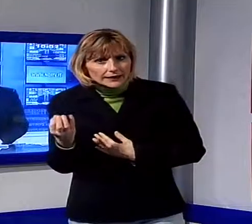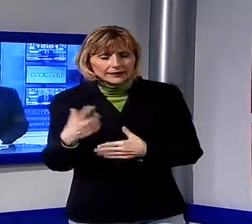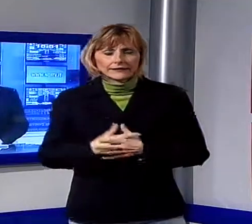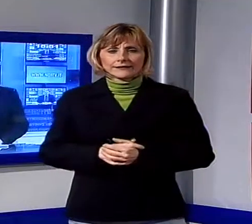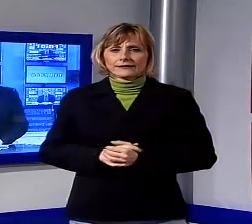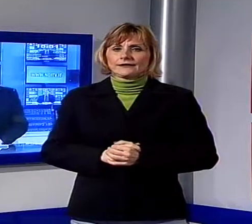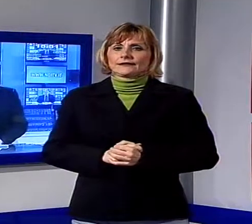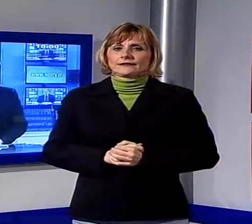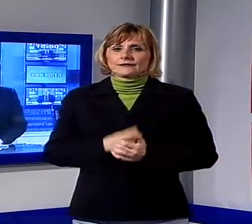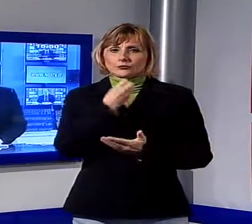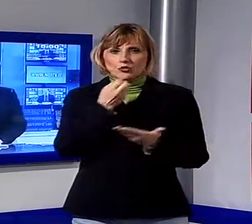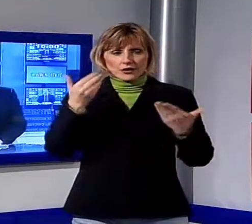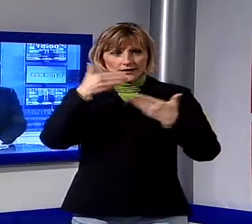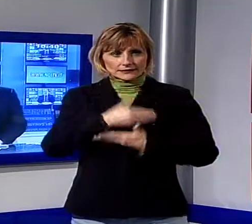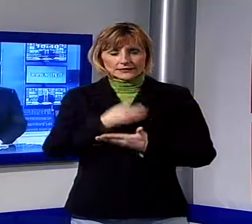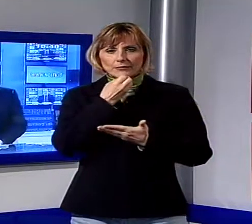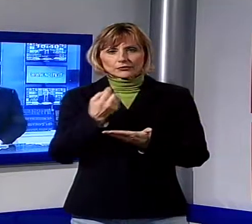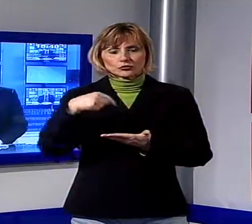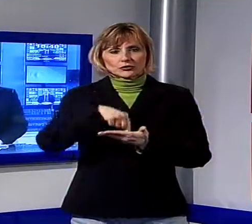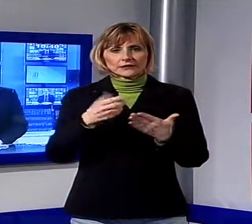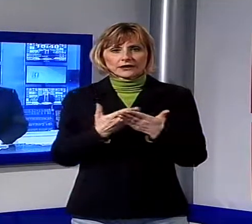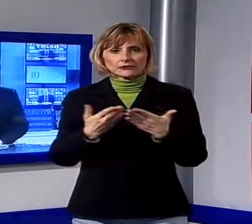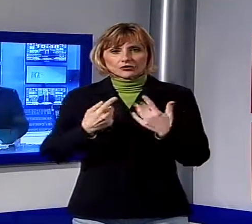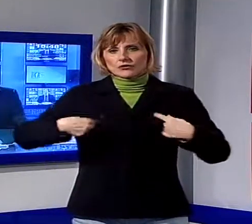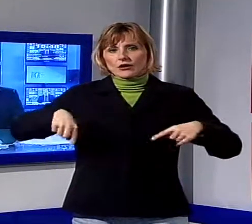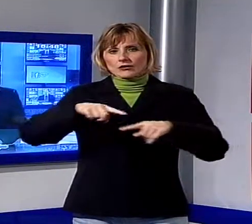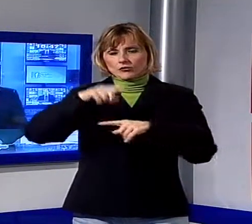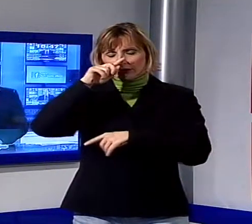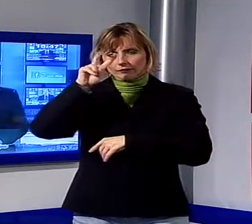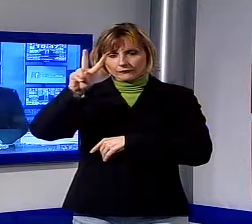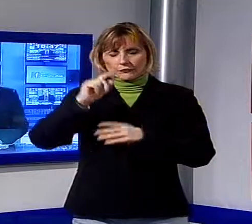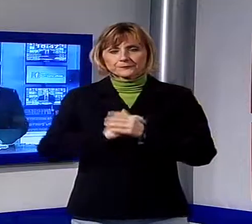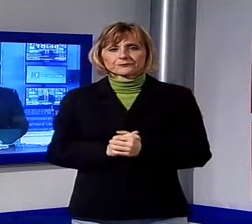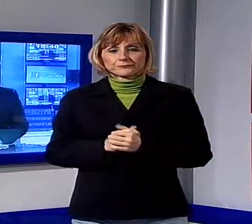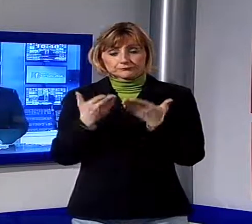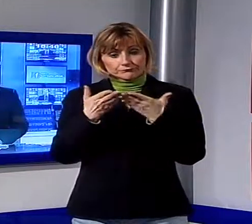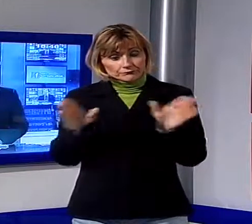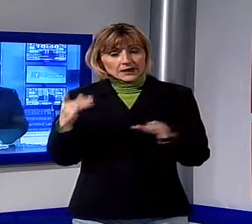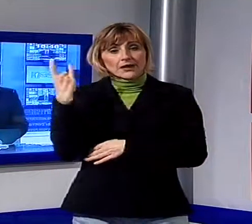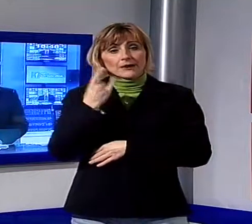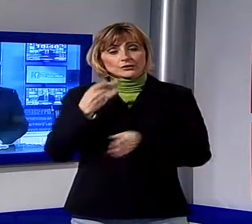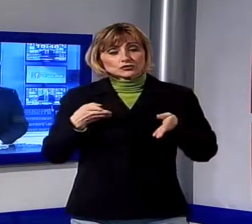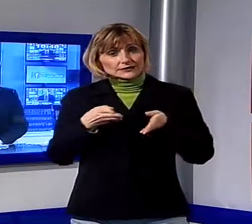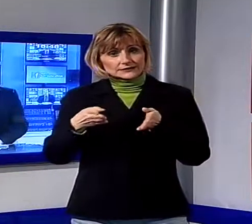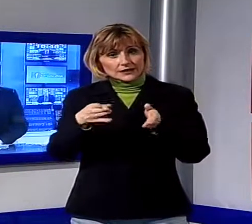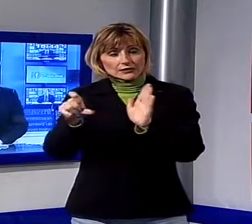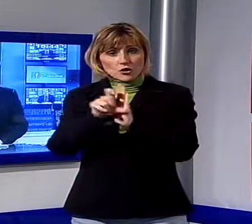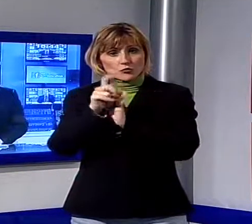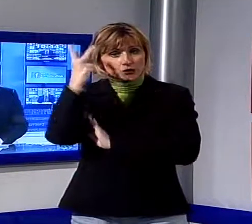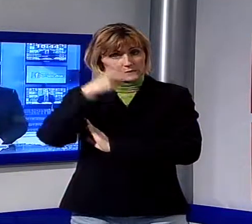Buonasera, ben trovati a questa nuova edizione del TGNO, in apertura parliamo dell'emergenza strade nel comune di Lucca perché proprio